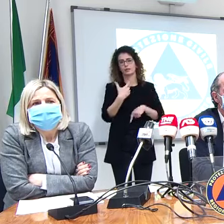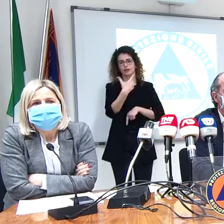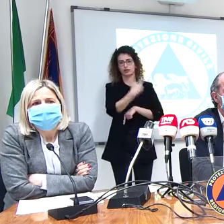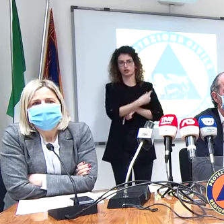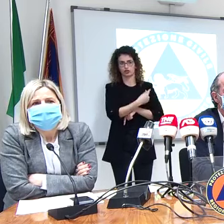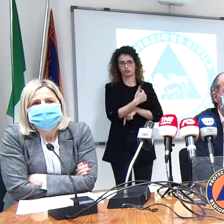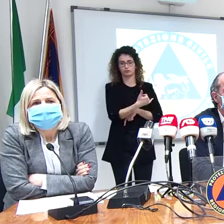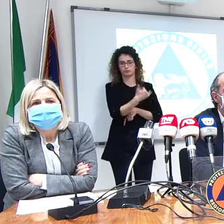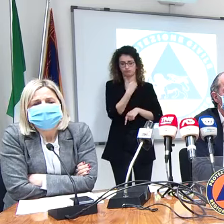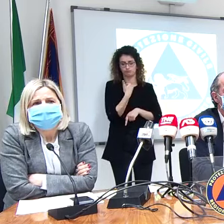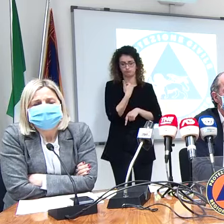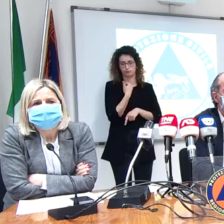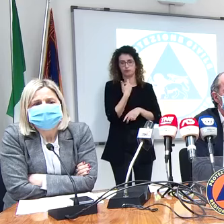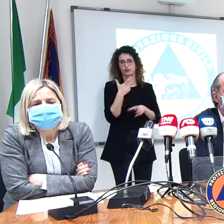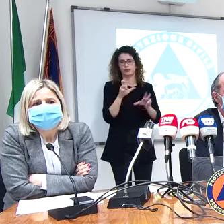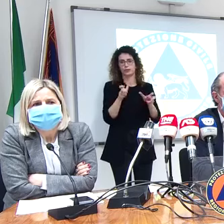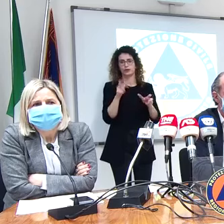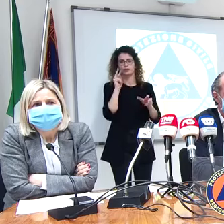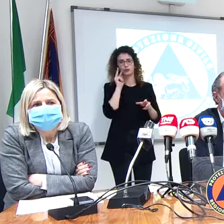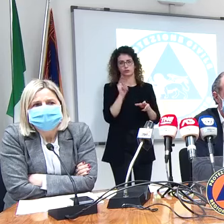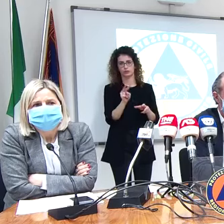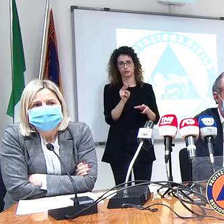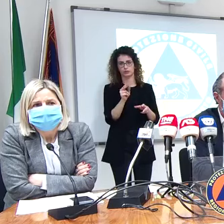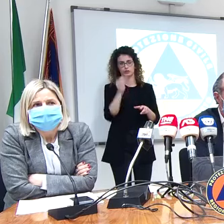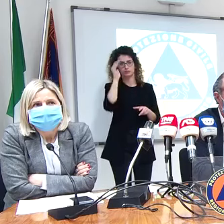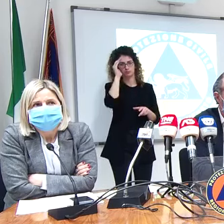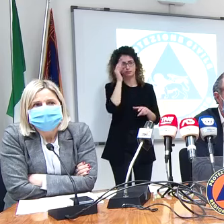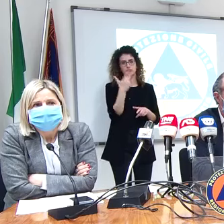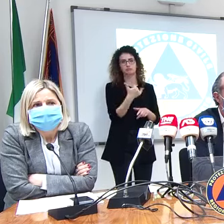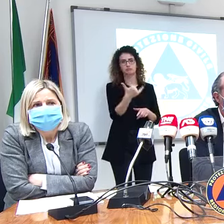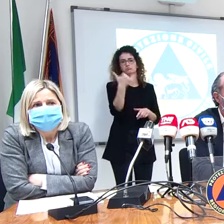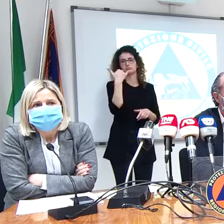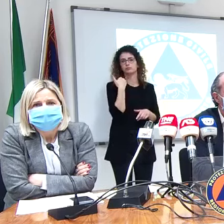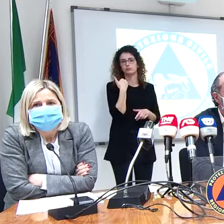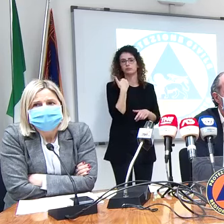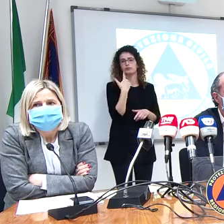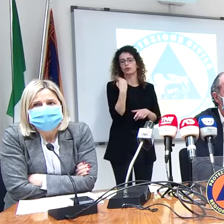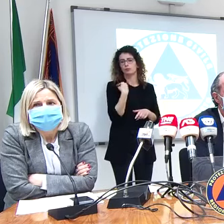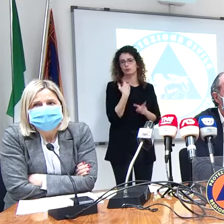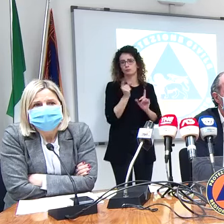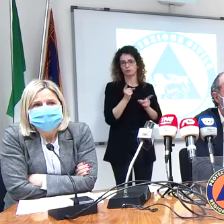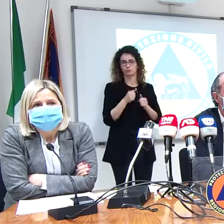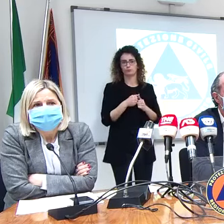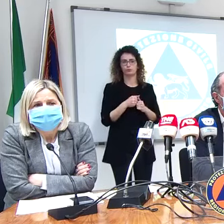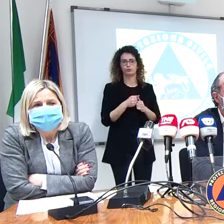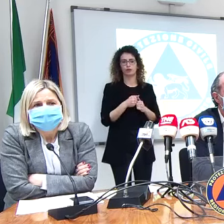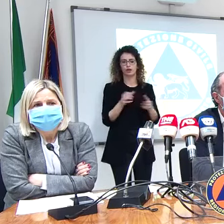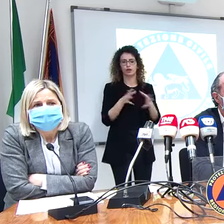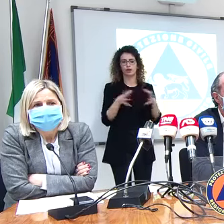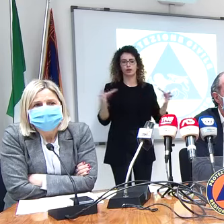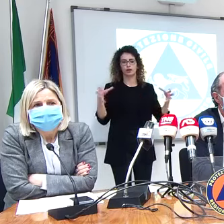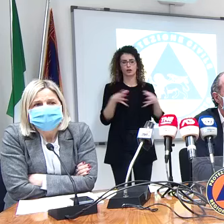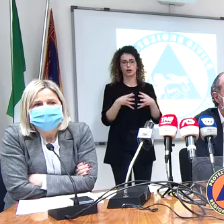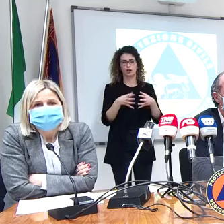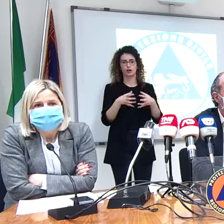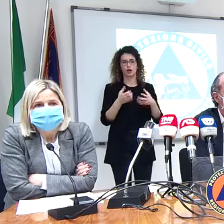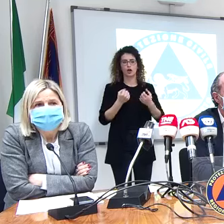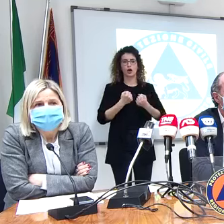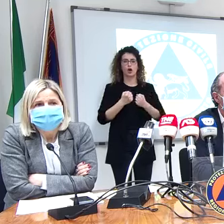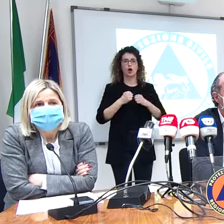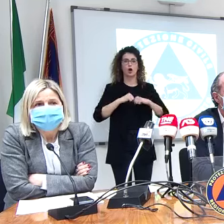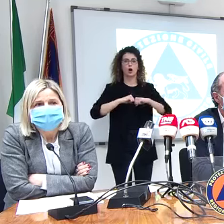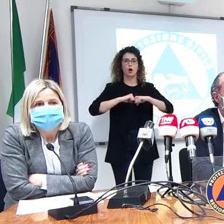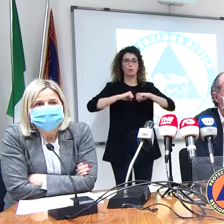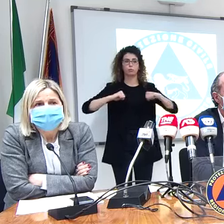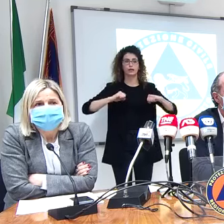chiamano molti telespettatori per chiederci, per quanto riguarda la categoria dei obesi e ipertesi non